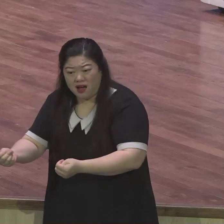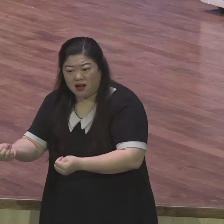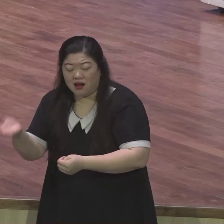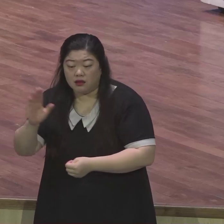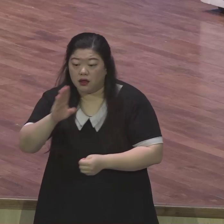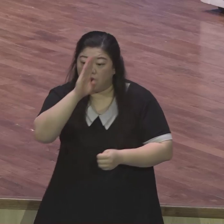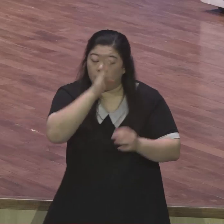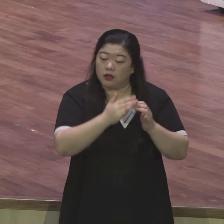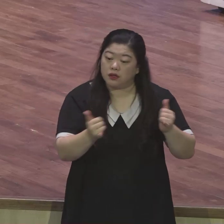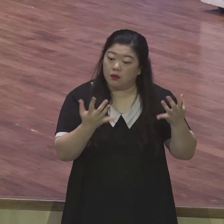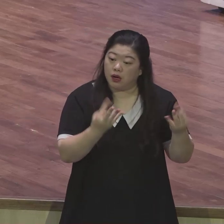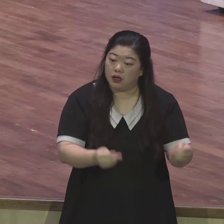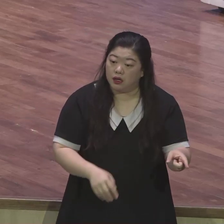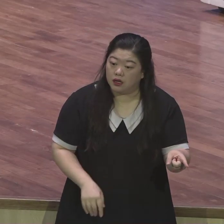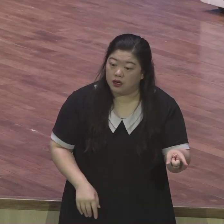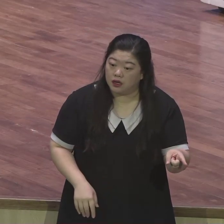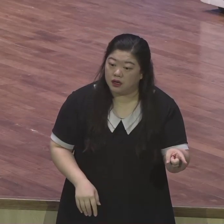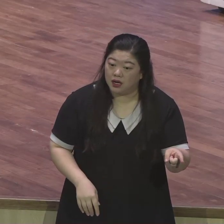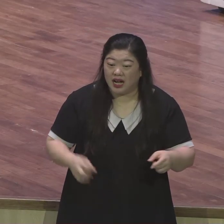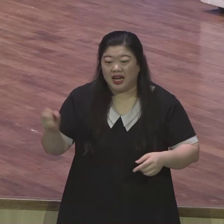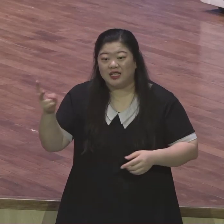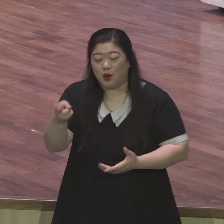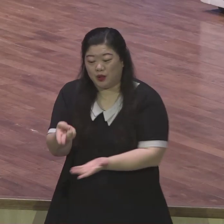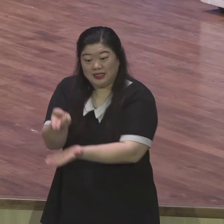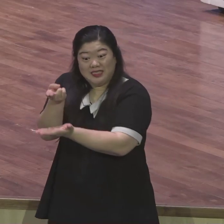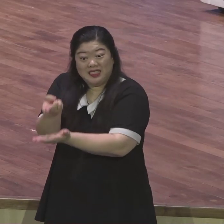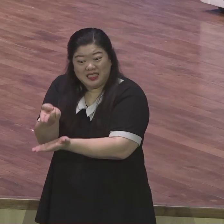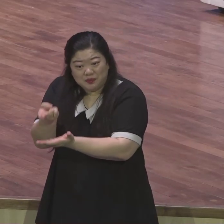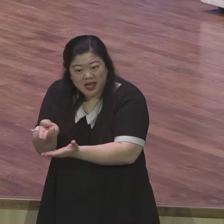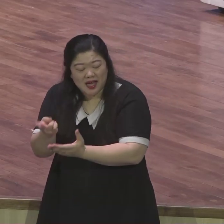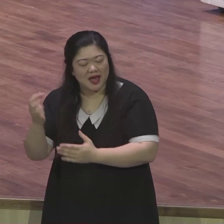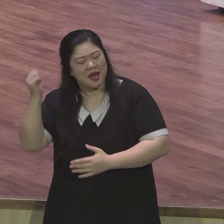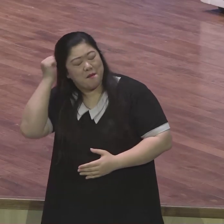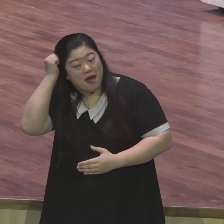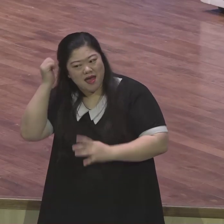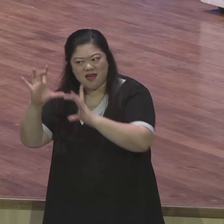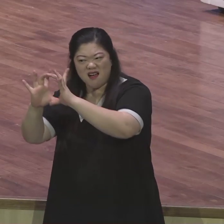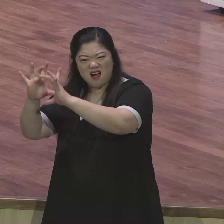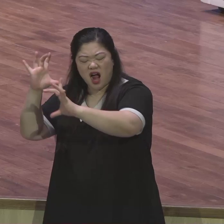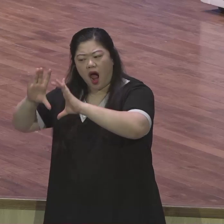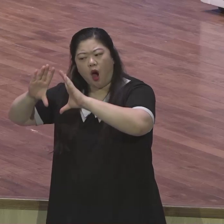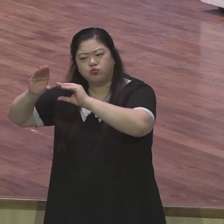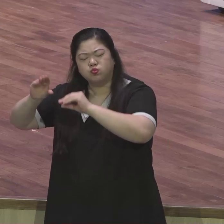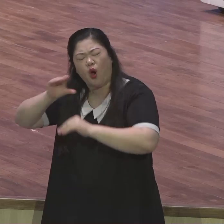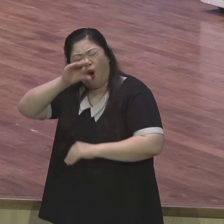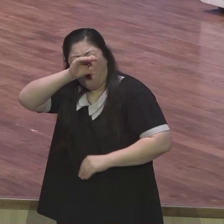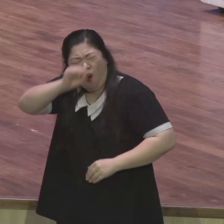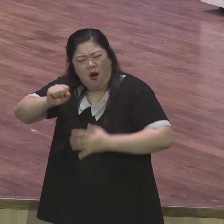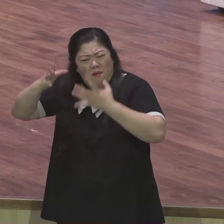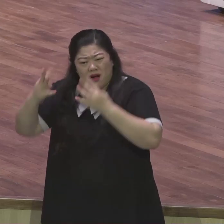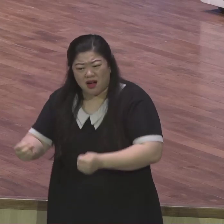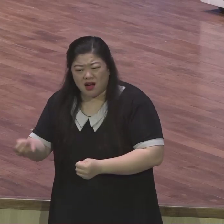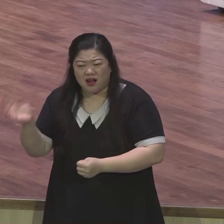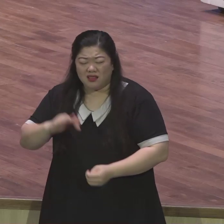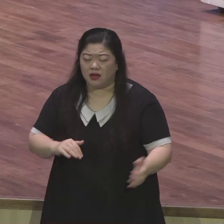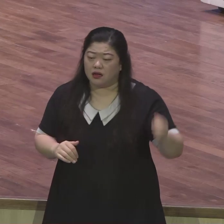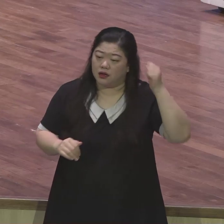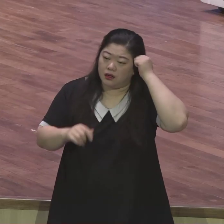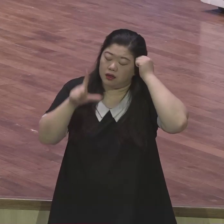가구가 아니라 과학이잖아요 수천만 원짜리 침대에 자는데 잠 못 자는 사람이 너무나 많이 있습니다 아파요